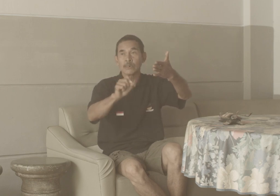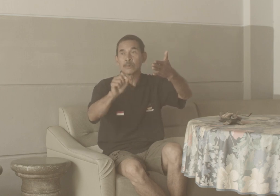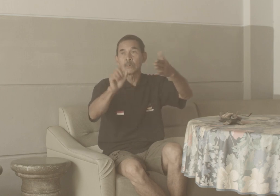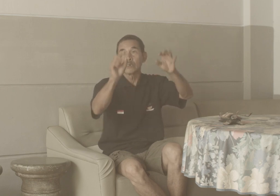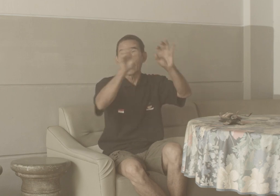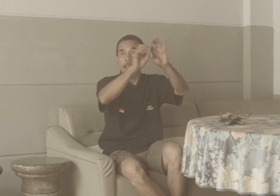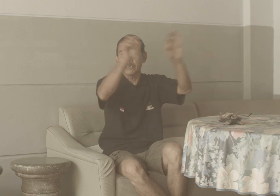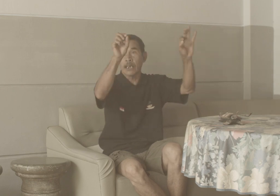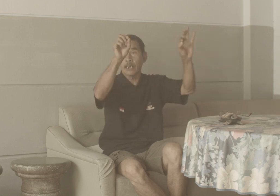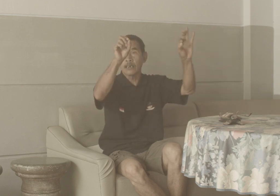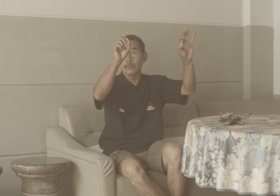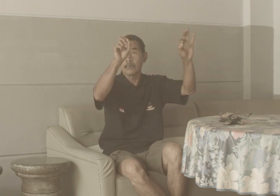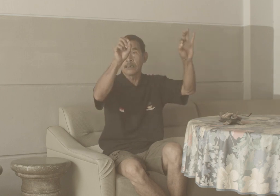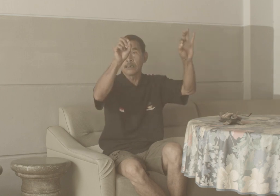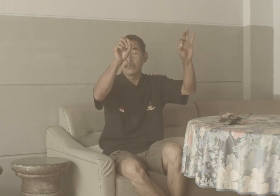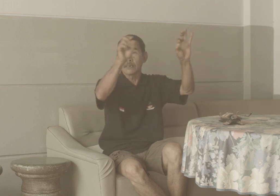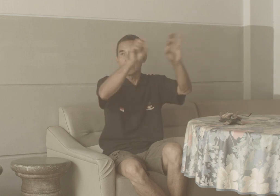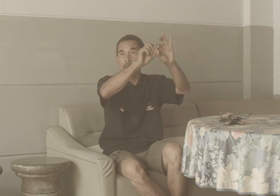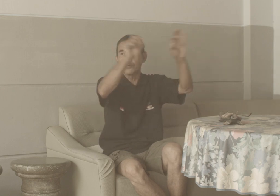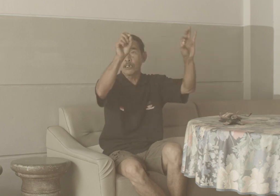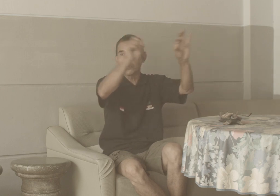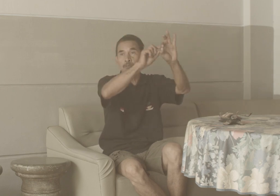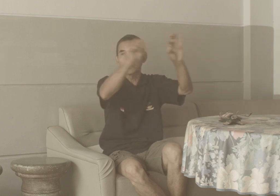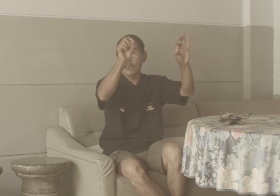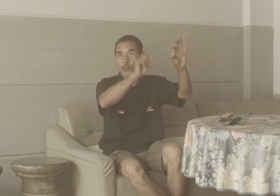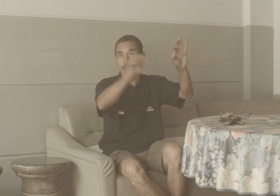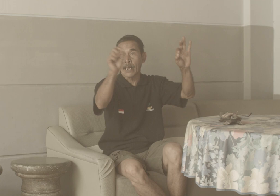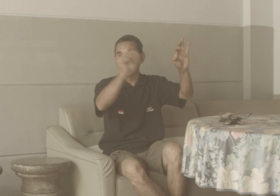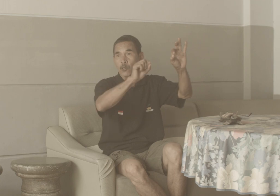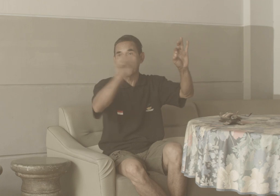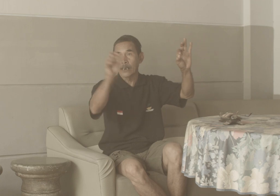Akhirnya Dia mempunyai Kedurunan Normal Normal